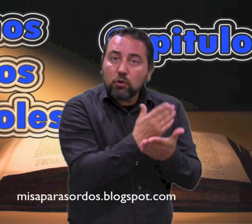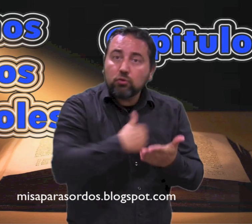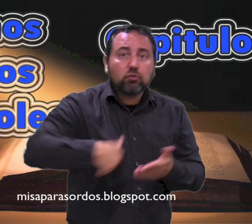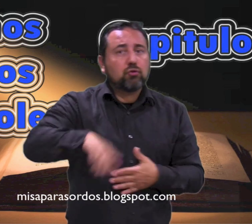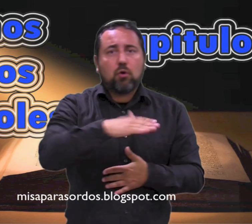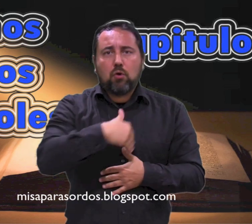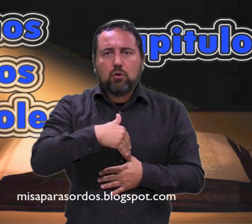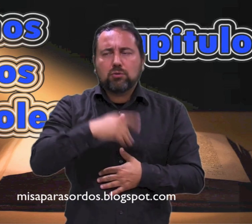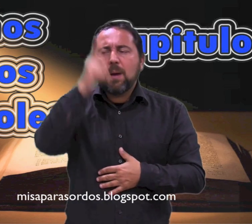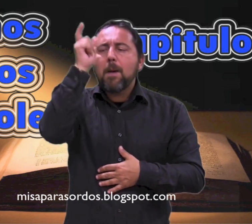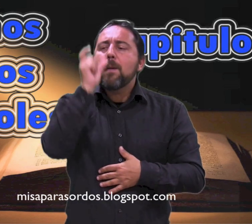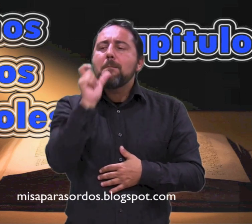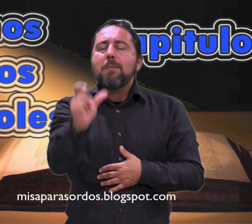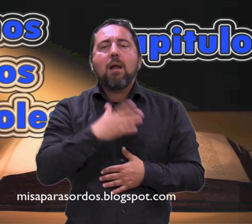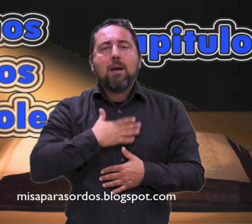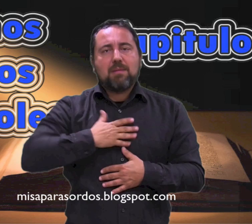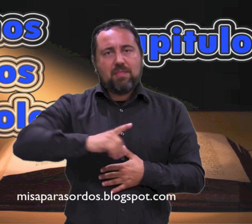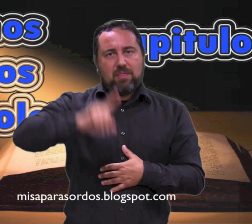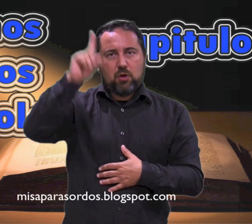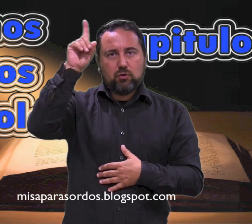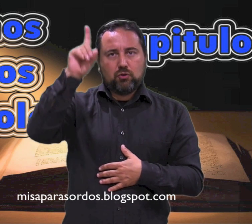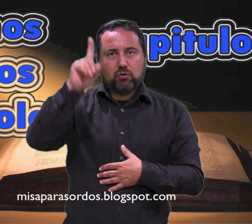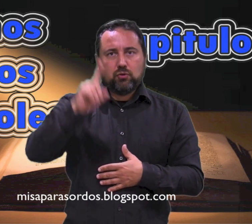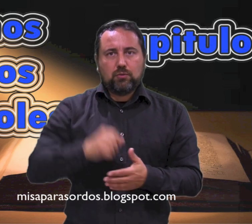todos eran curados. Palabra de Dios.